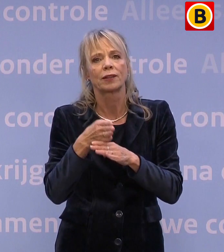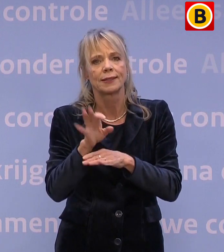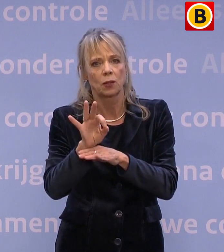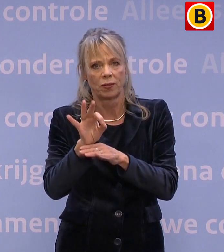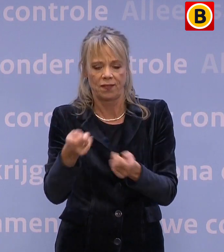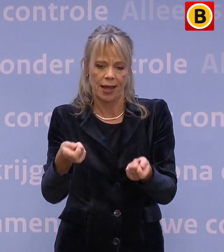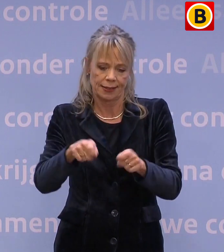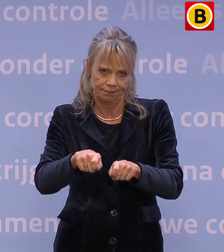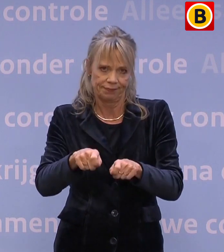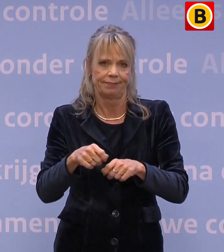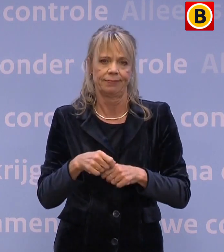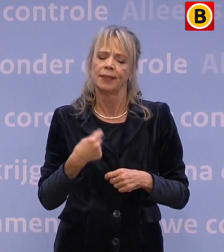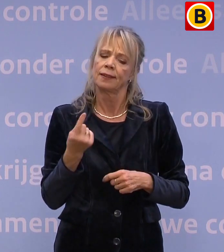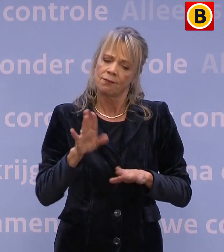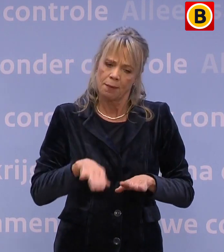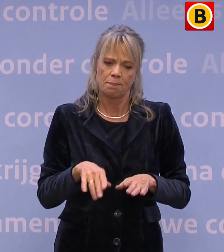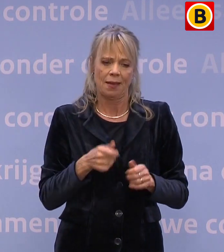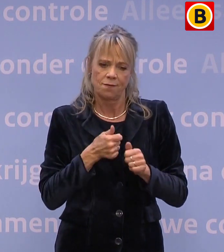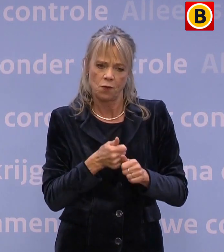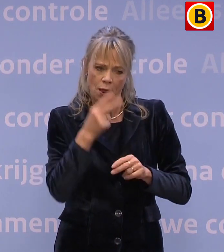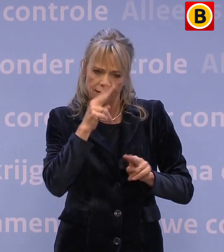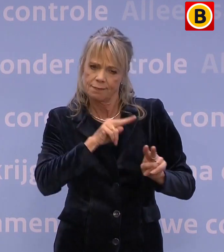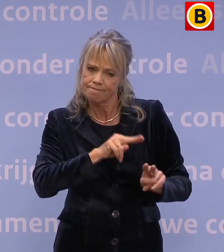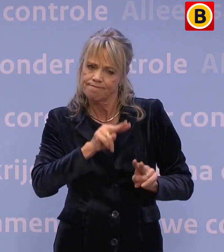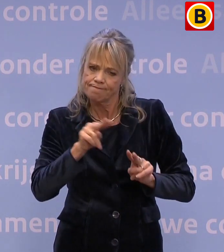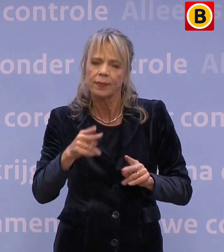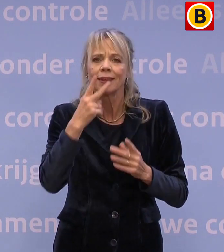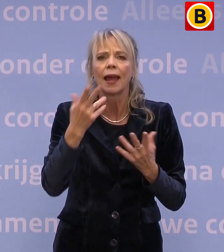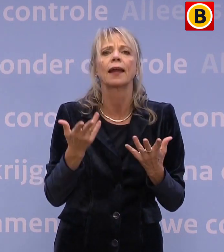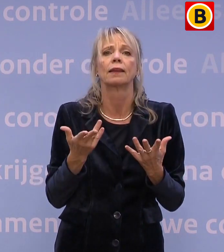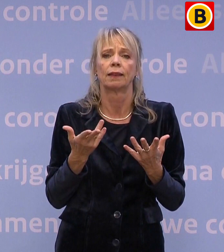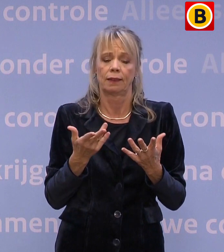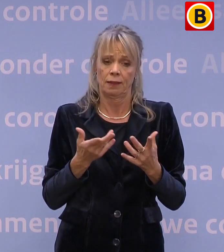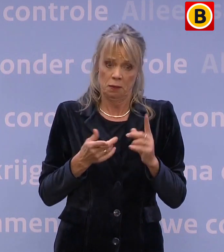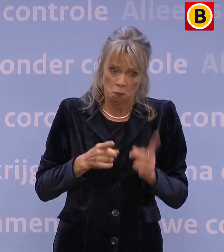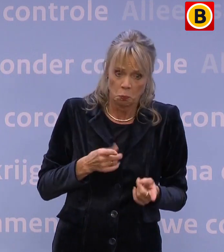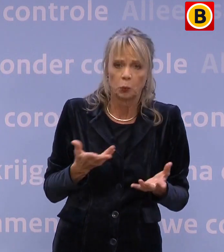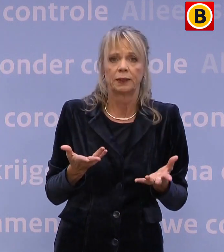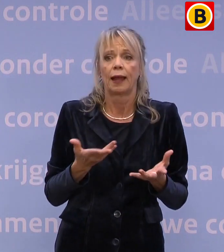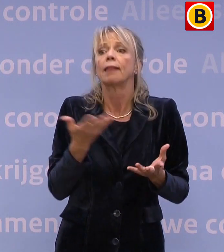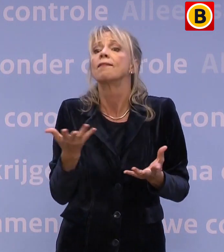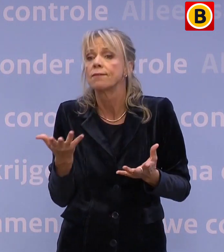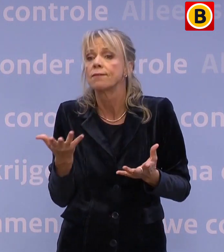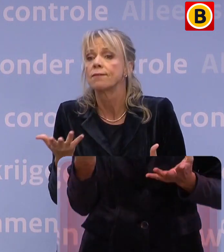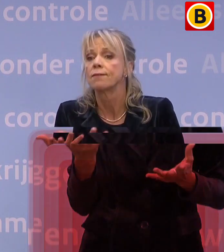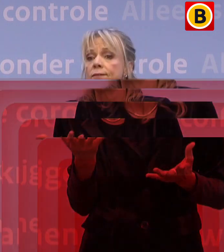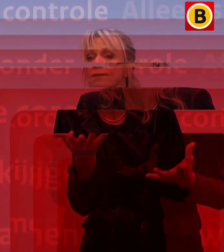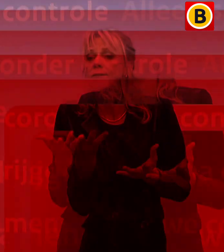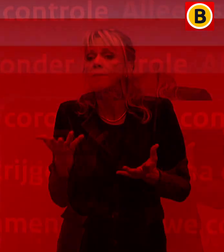We houden de vinger aan de pols om te bepalen of en waar die maatregelen de komende tijd nodig worden.